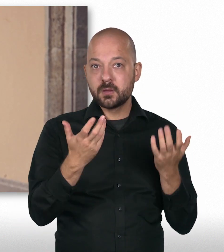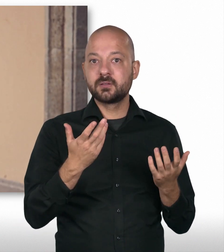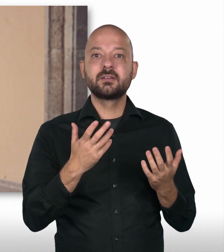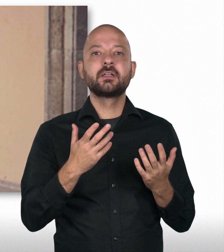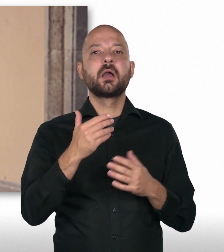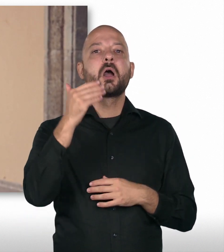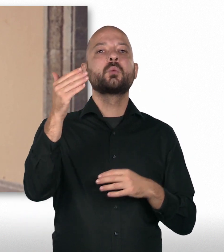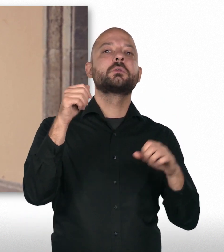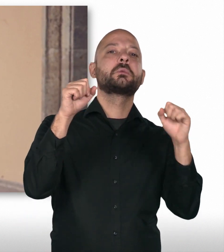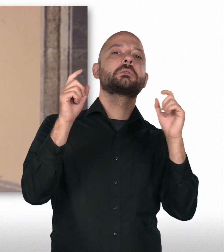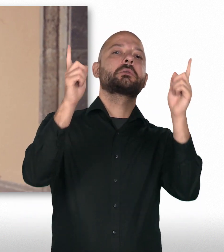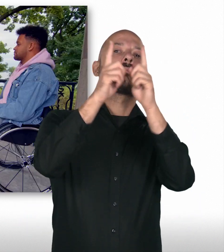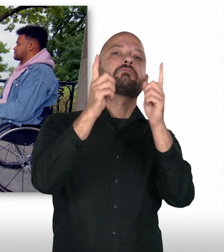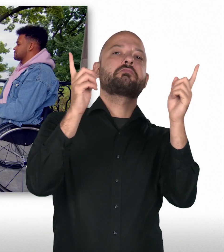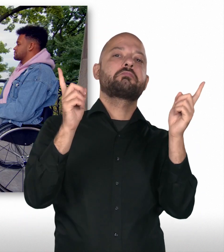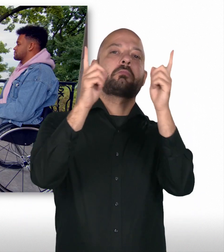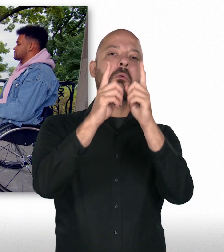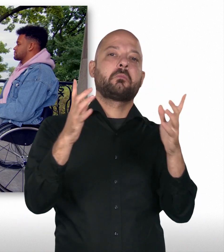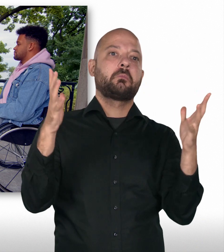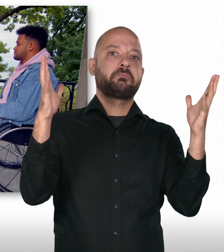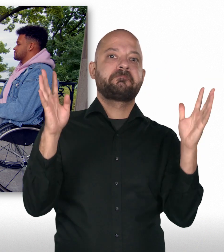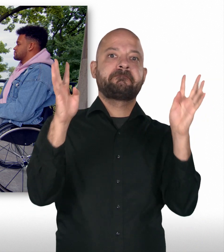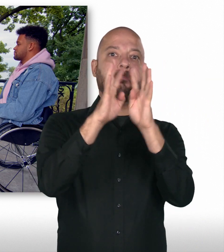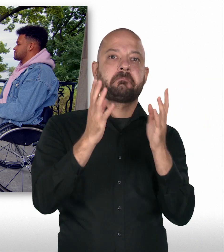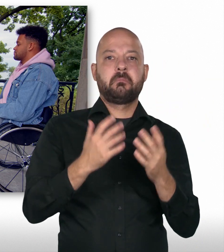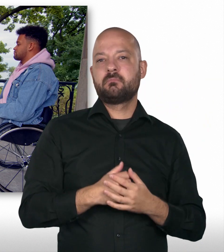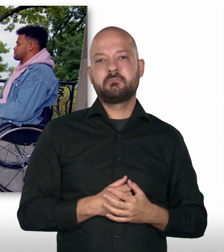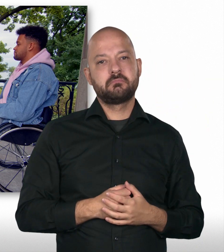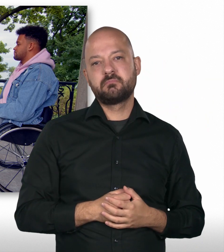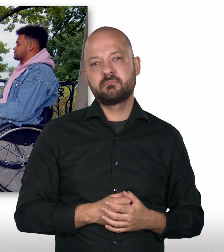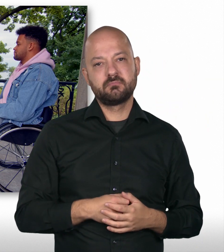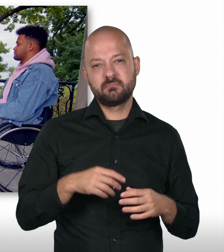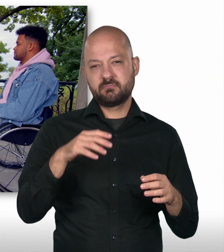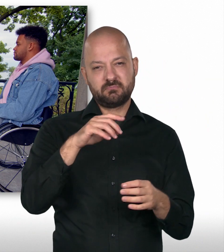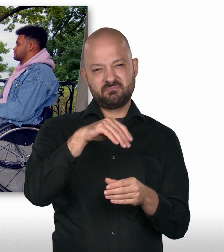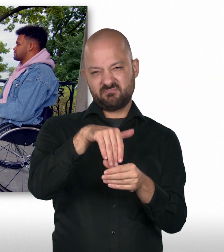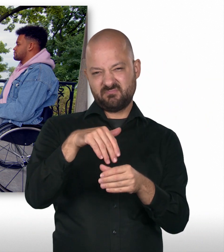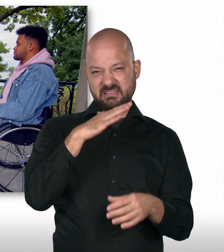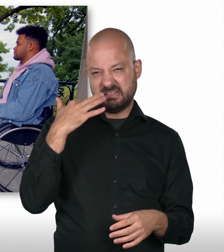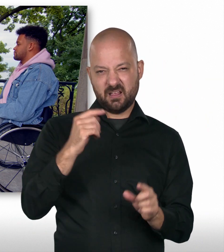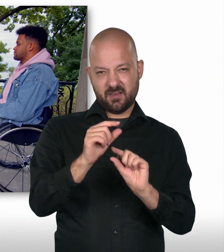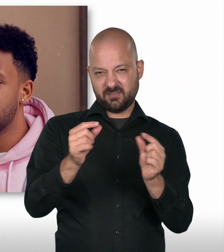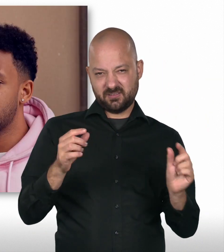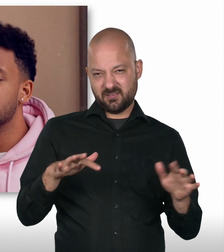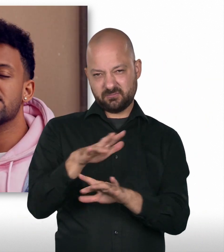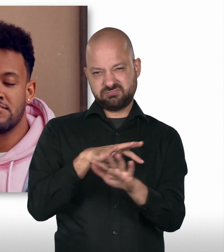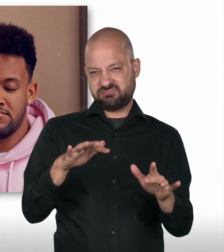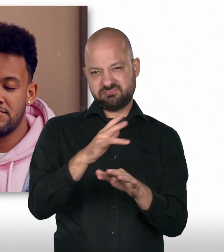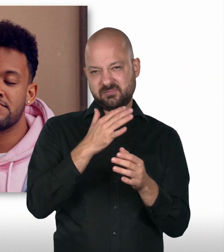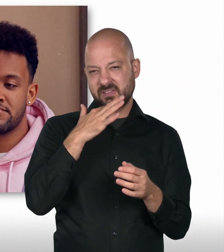jedes noch so kleine Rädchen in der Diplomatie, Diplomatie ist ja nicht nur das große Treffen von Außenministern, sondern ganz